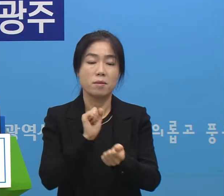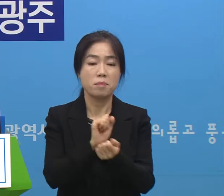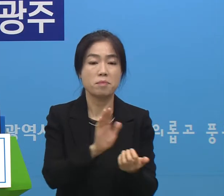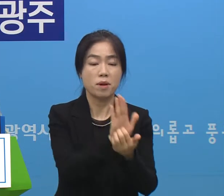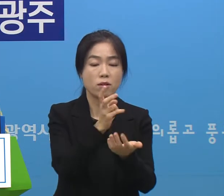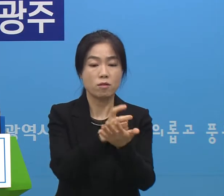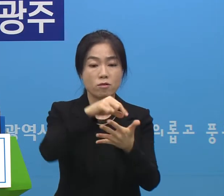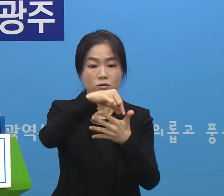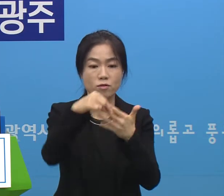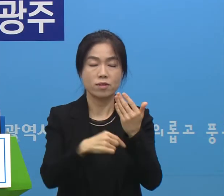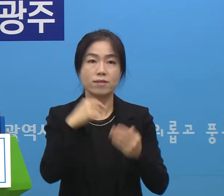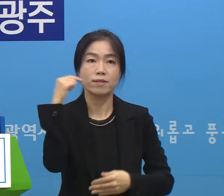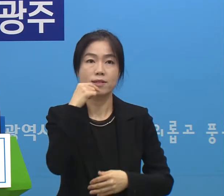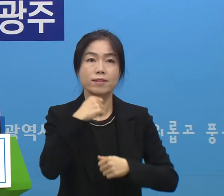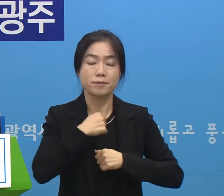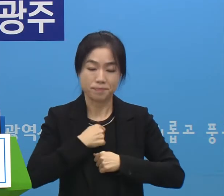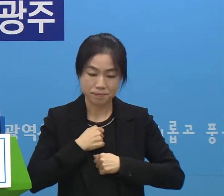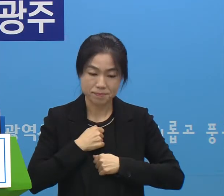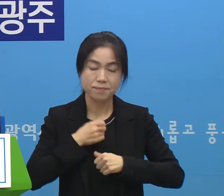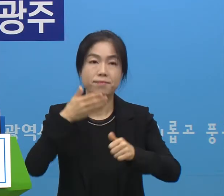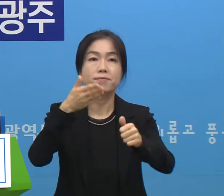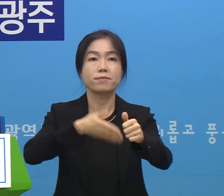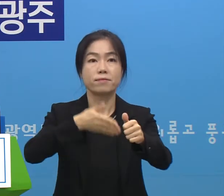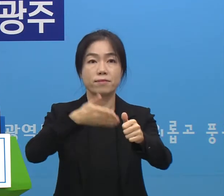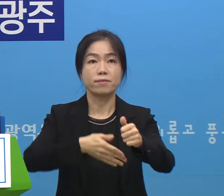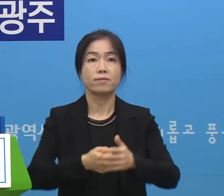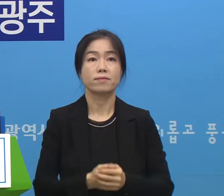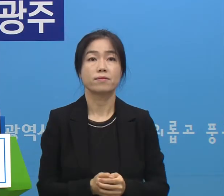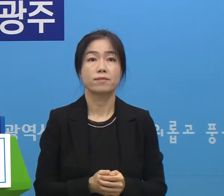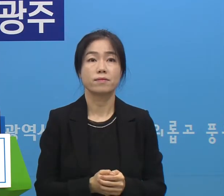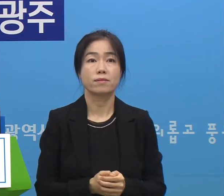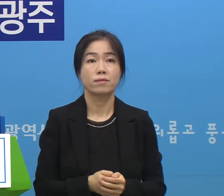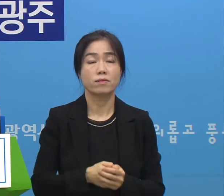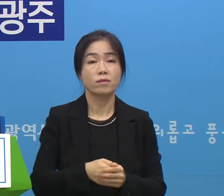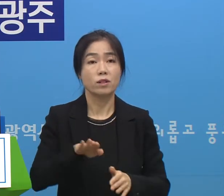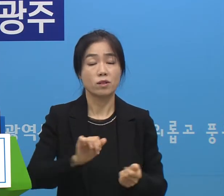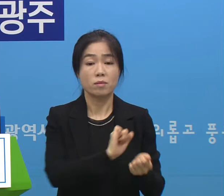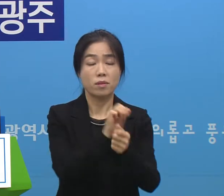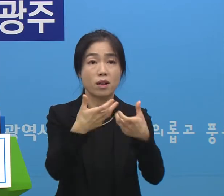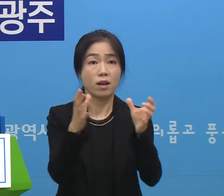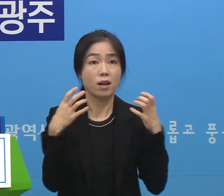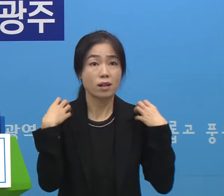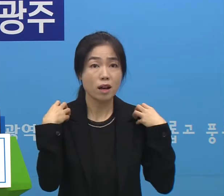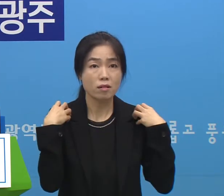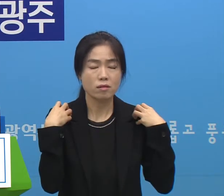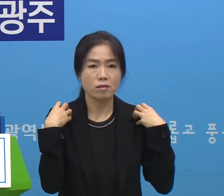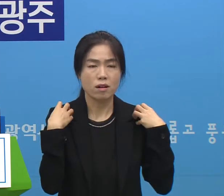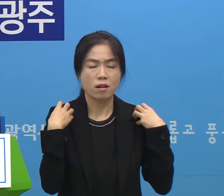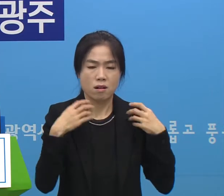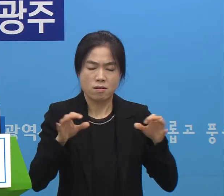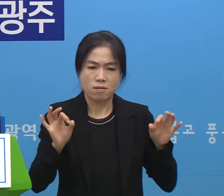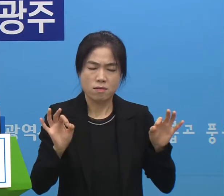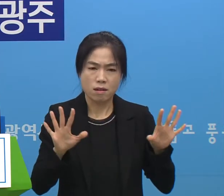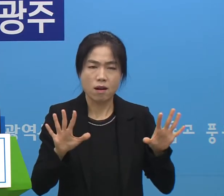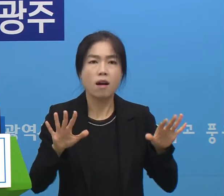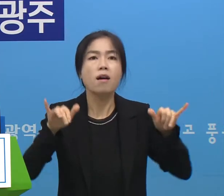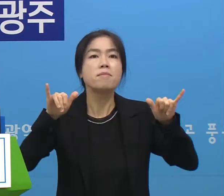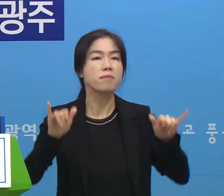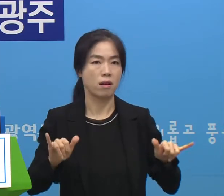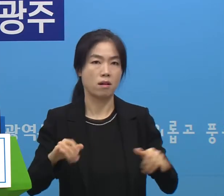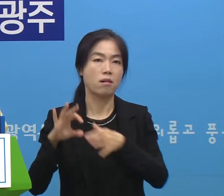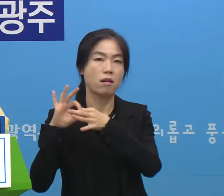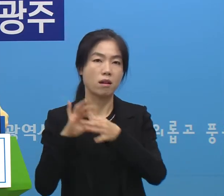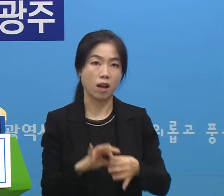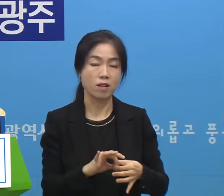수칙을 철저히 지켜 주시기 바랍니다 우리 방역 당국은 한순간도 긴장의 끈을 놓지 않고